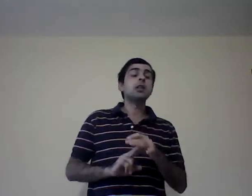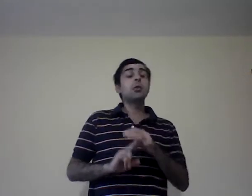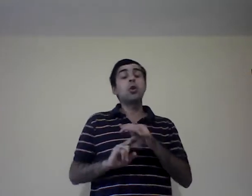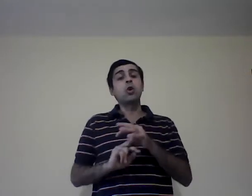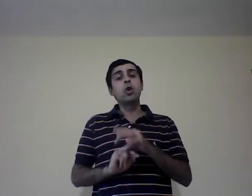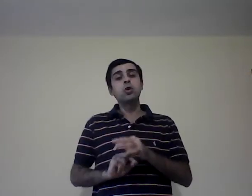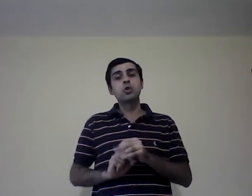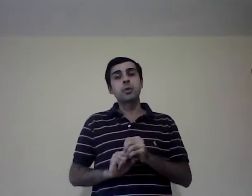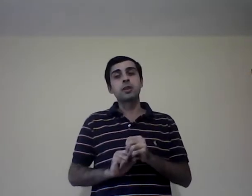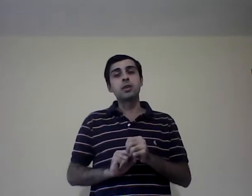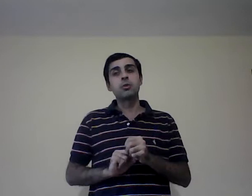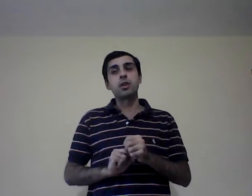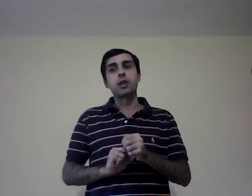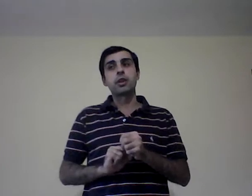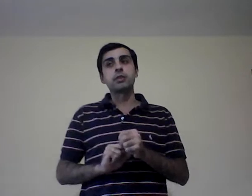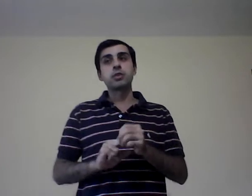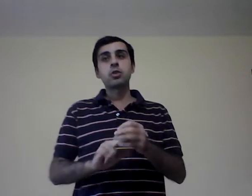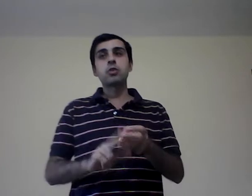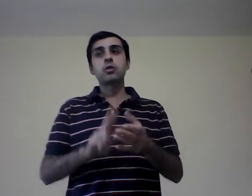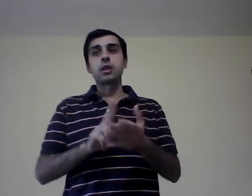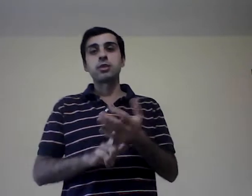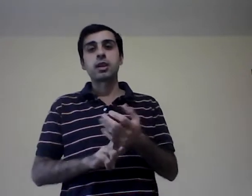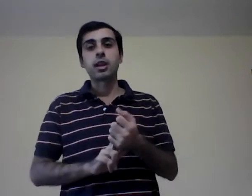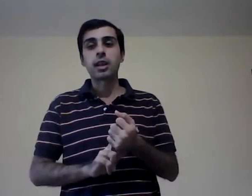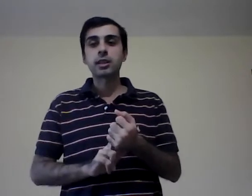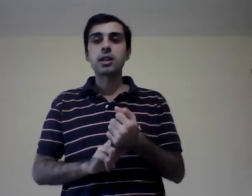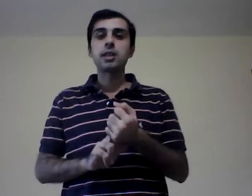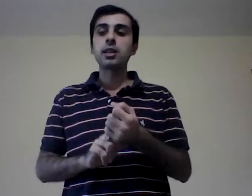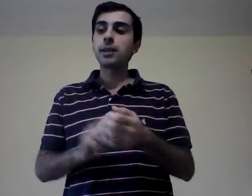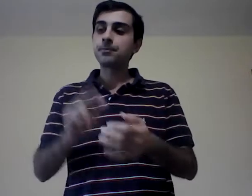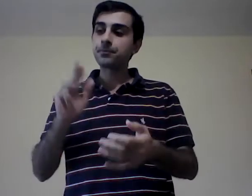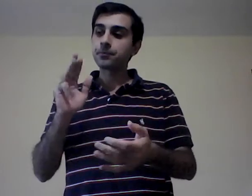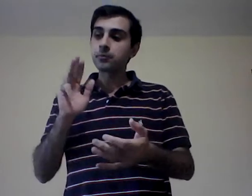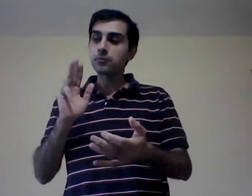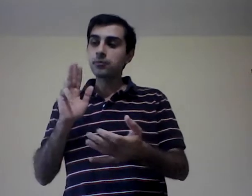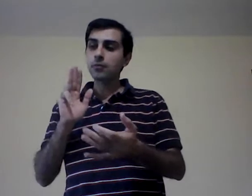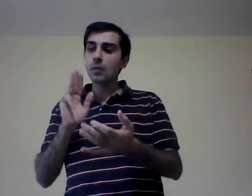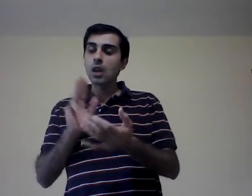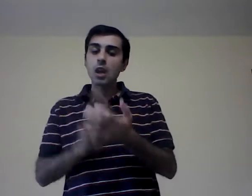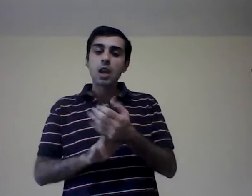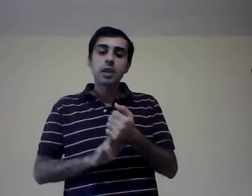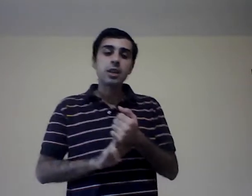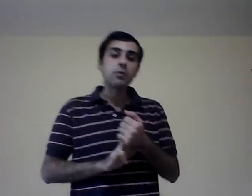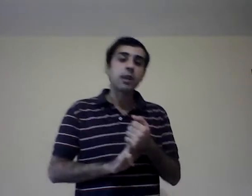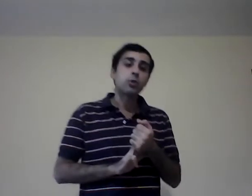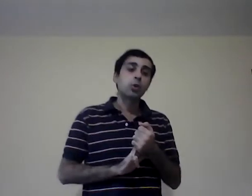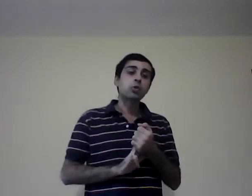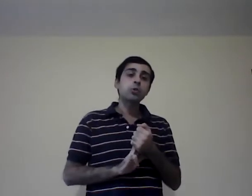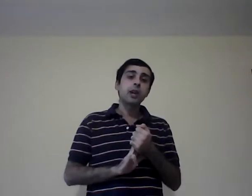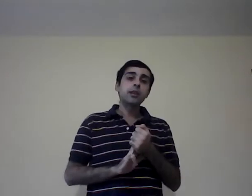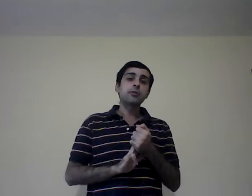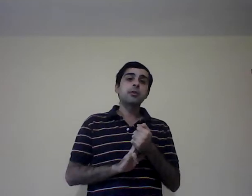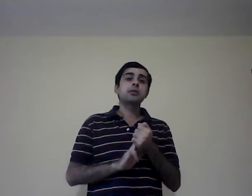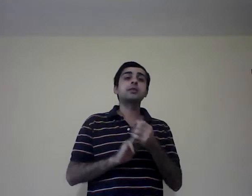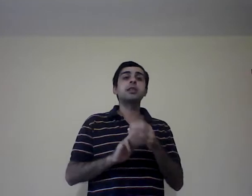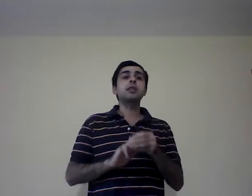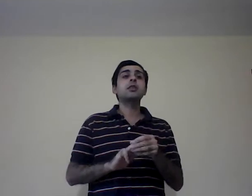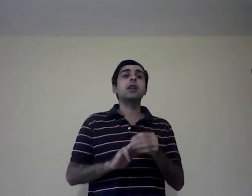o los objetivos de la organización. Tercera característica. Tiene una estructura, ¿sí? Es